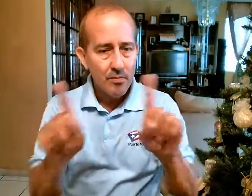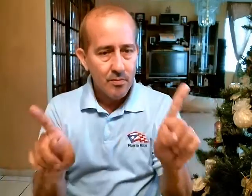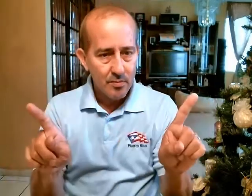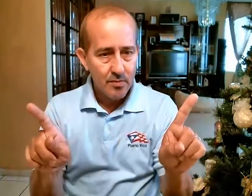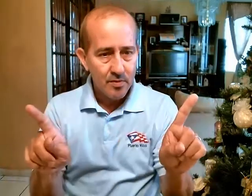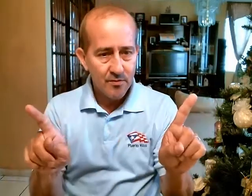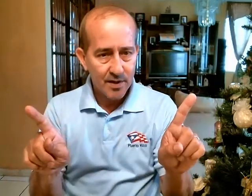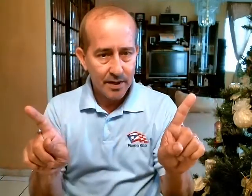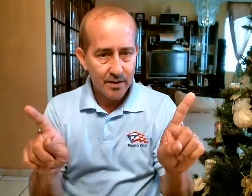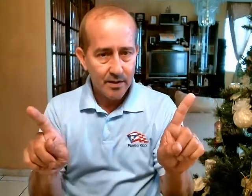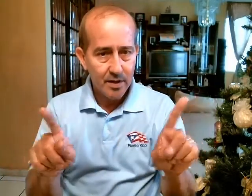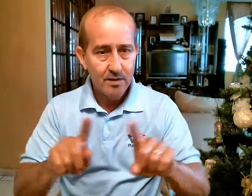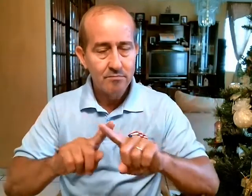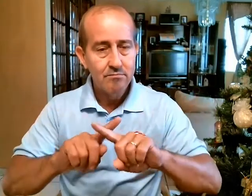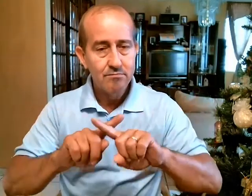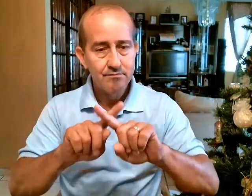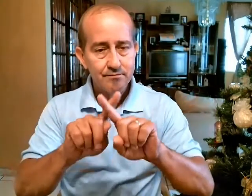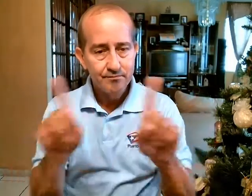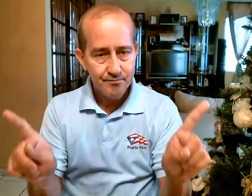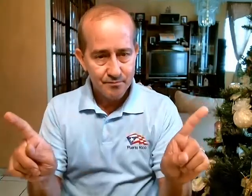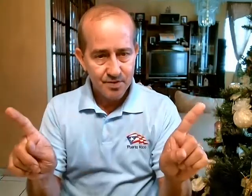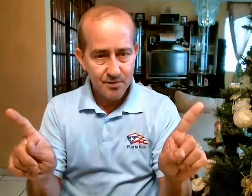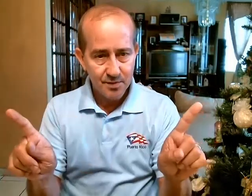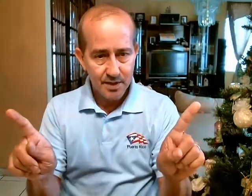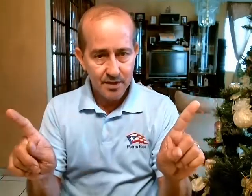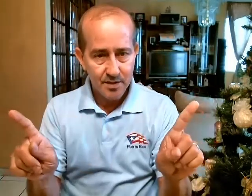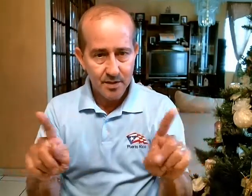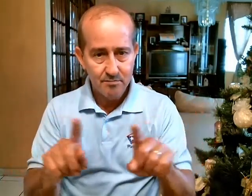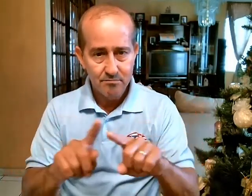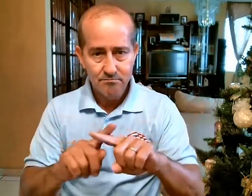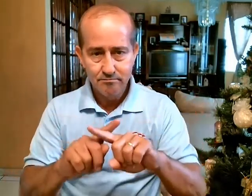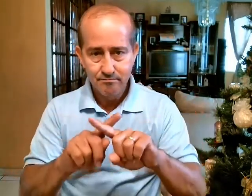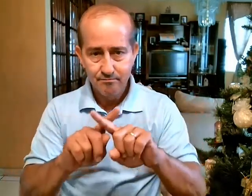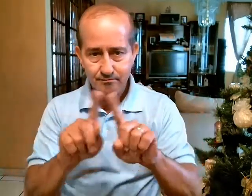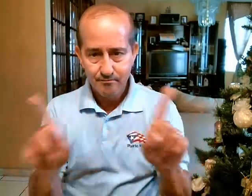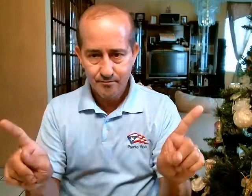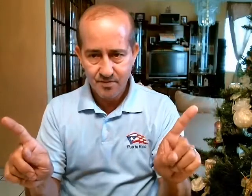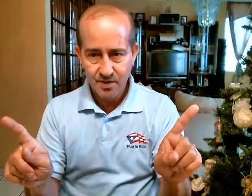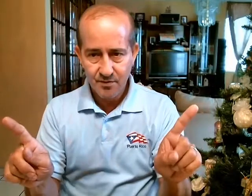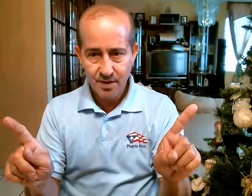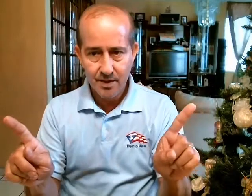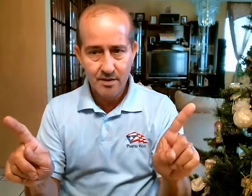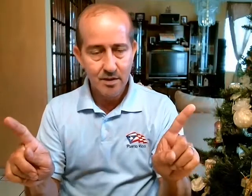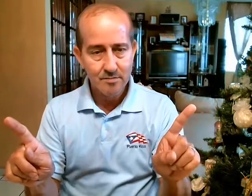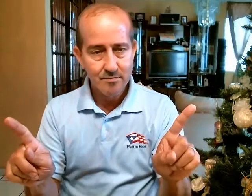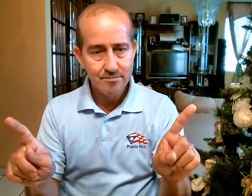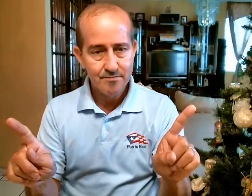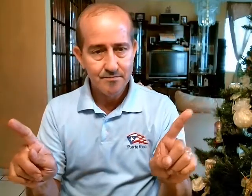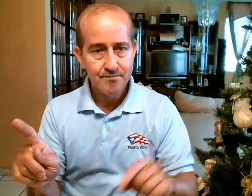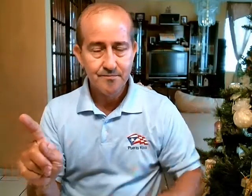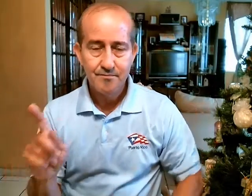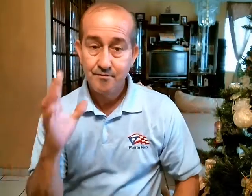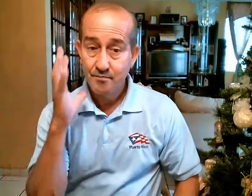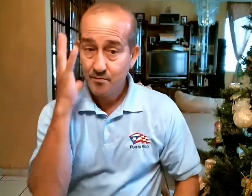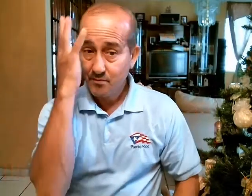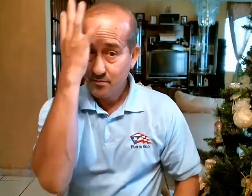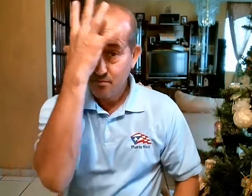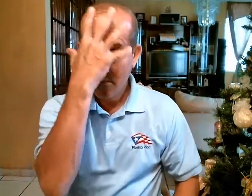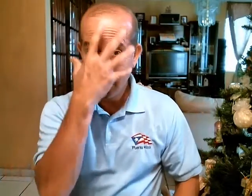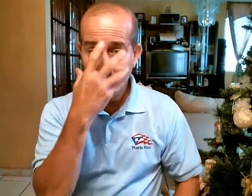Diferente Diferente Diferente Bonito